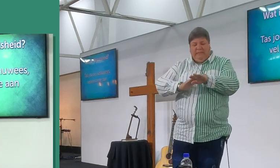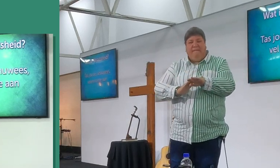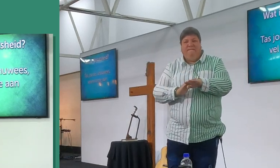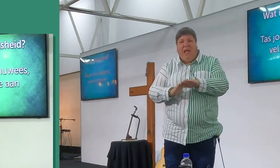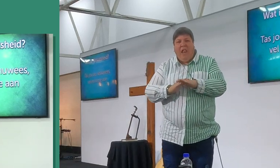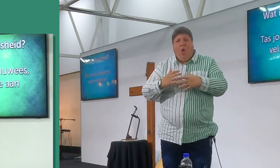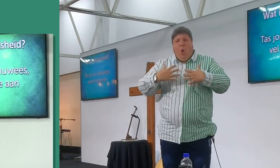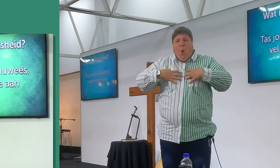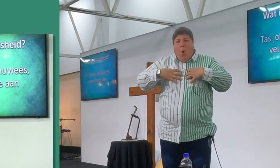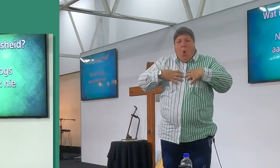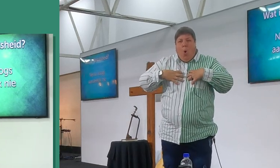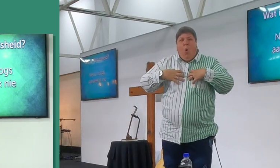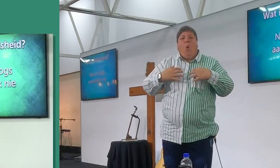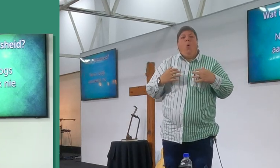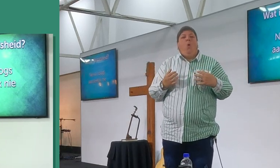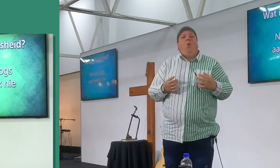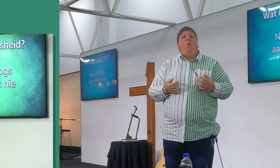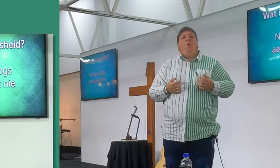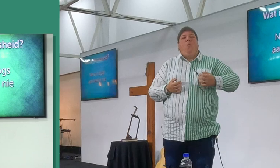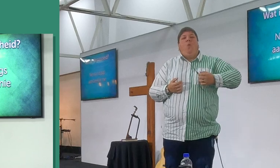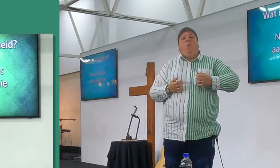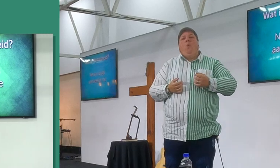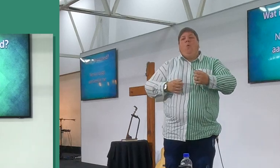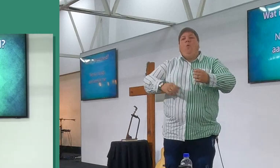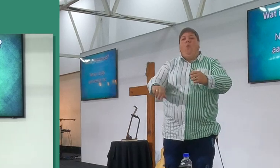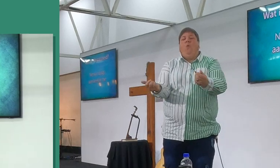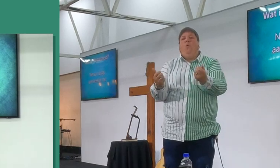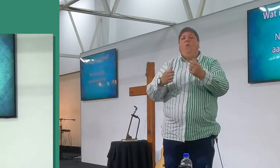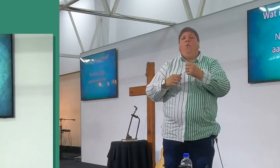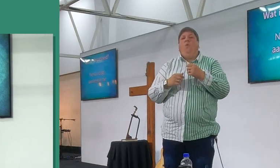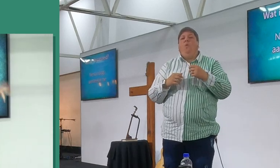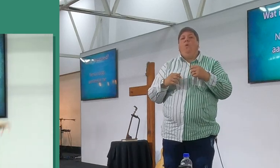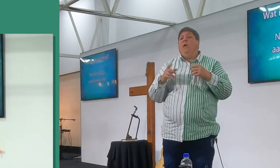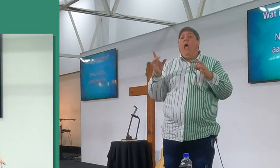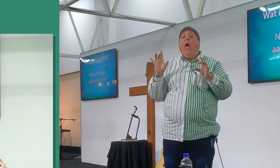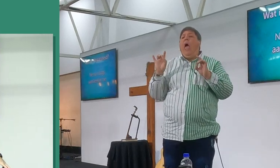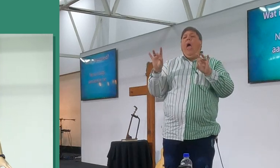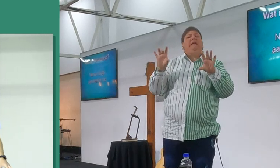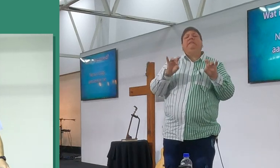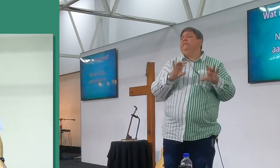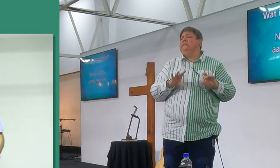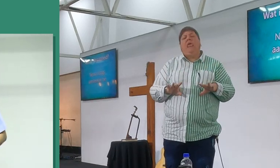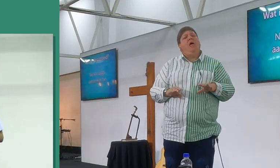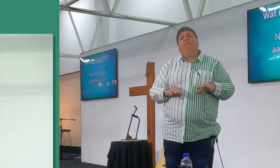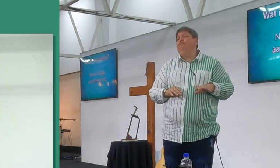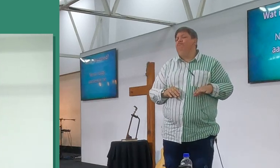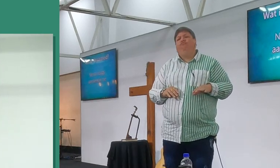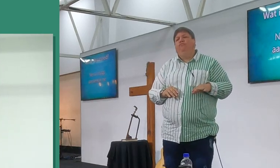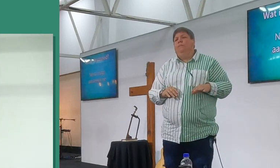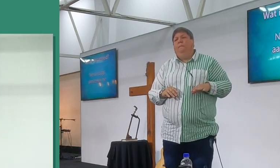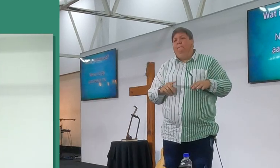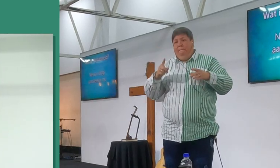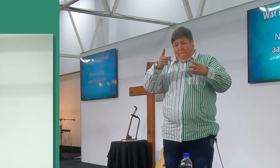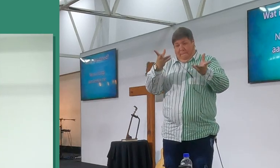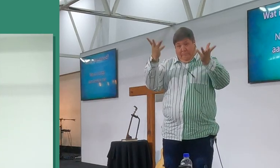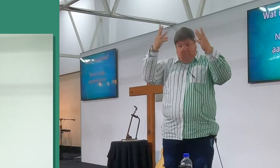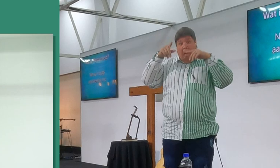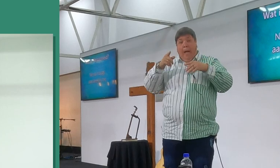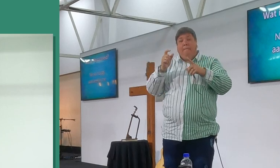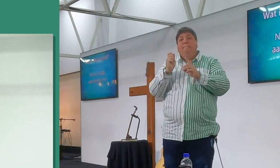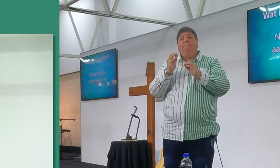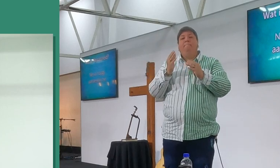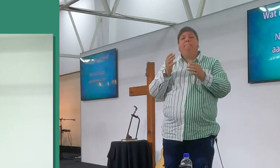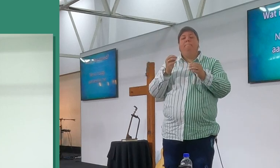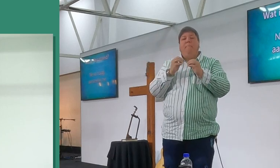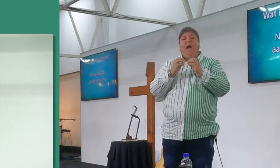aan, en, en in itself, is dit nie so verskrikkelijk hoogsaansteeklik nie. Dis die bakteriese infekstie, wat jy krij,